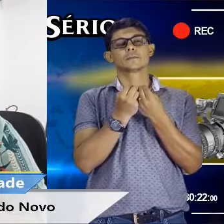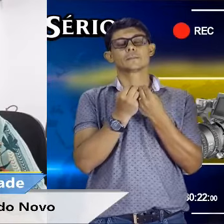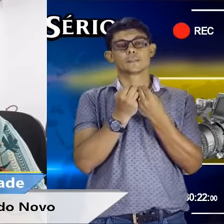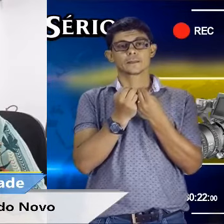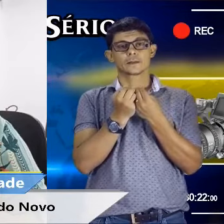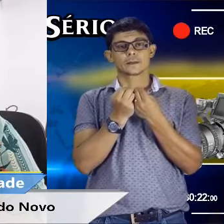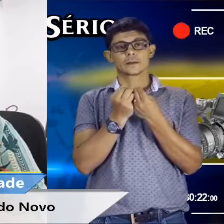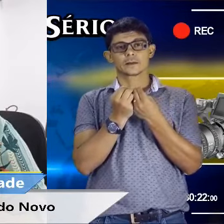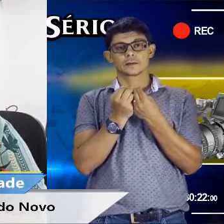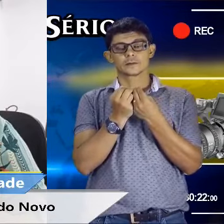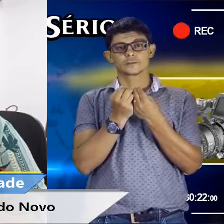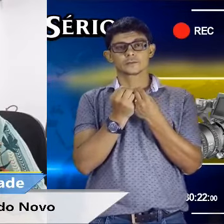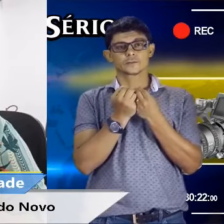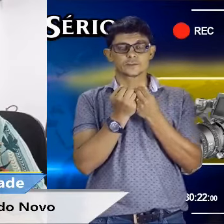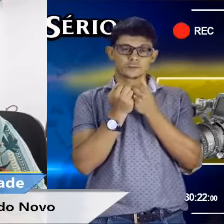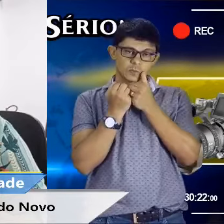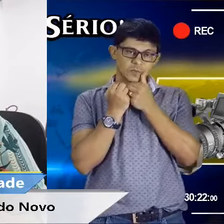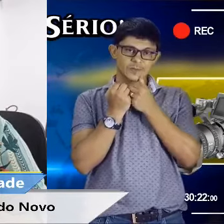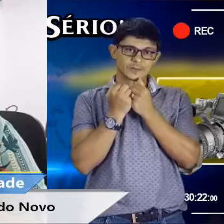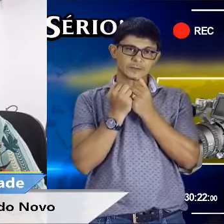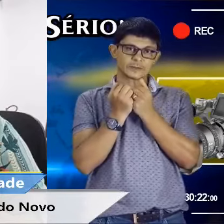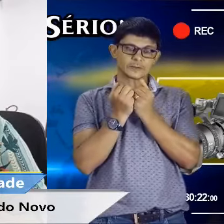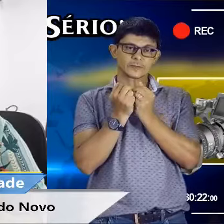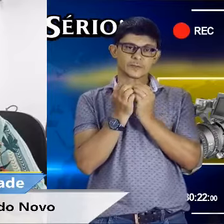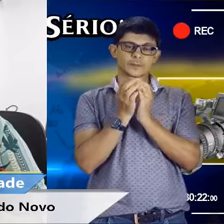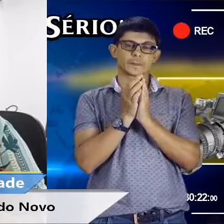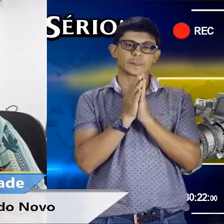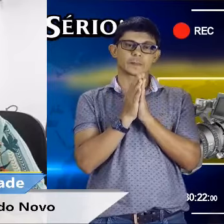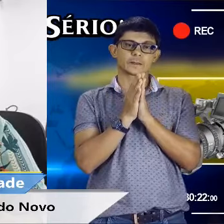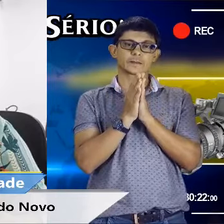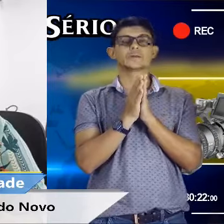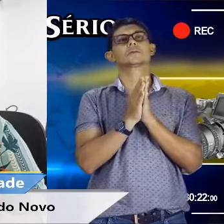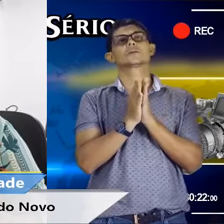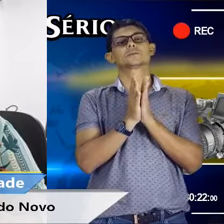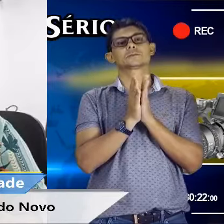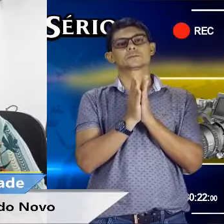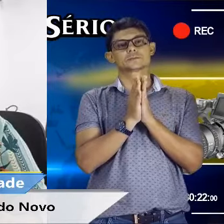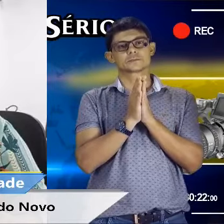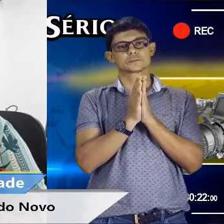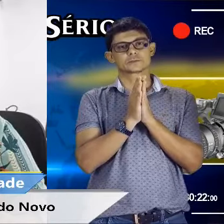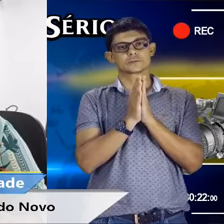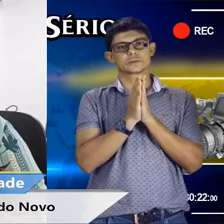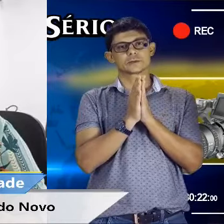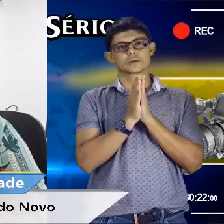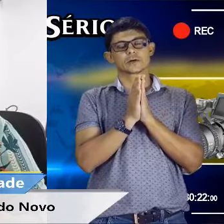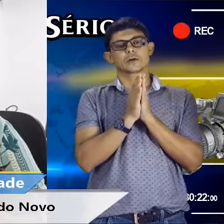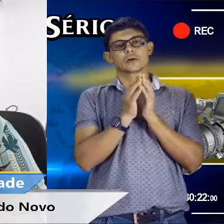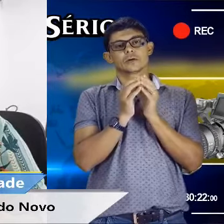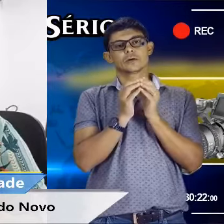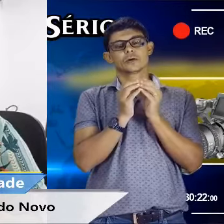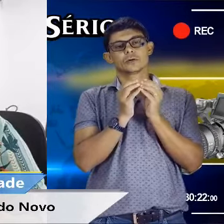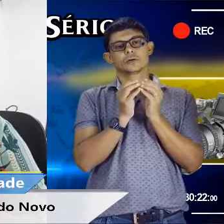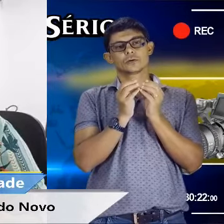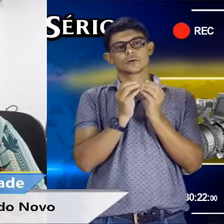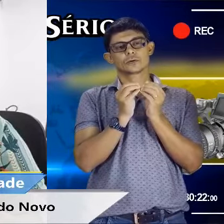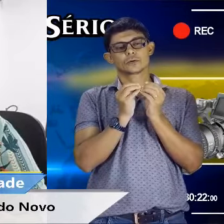eles que criem alternativas, que é a obrigação da empresa que é a concessionária dessa rodovia. Então, como ela não